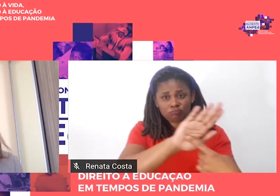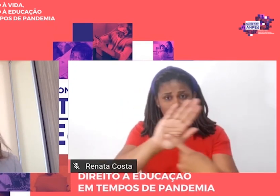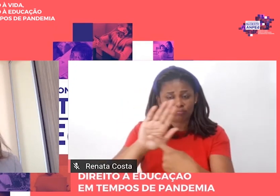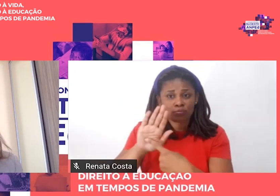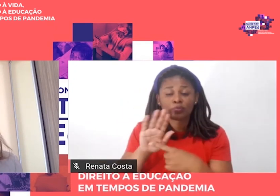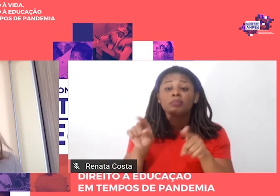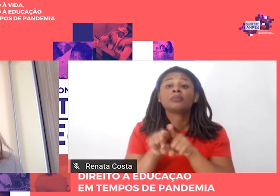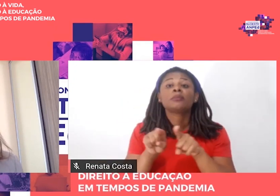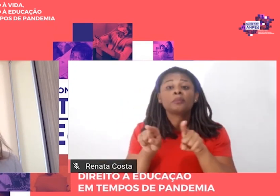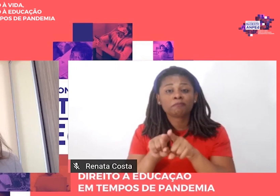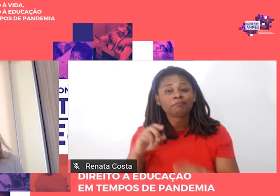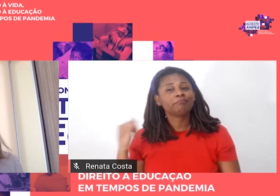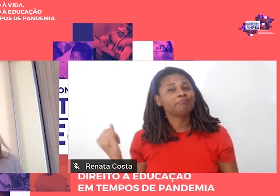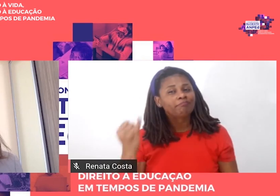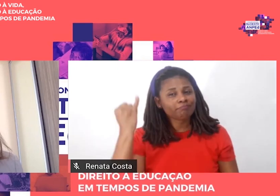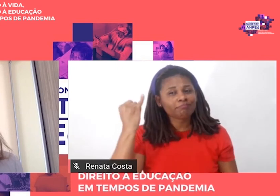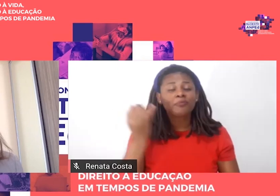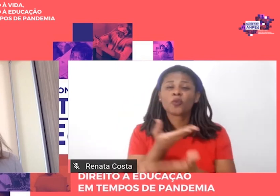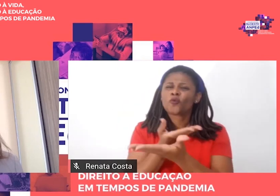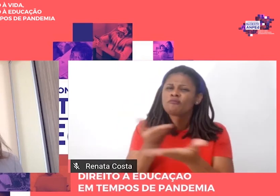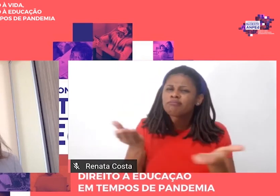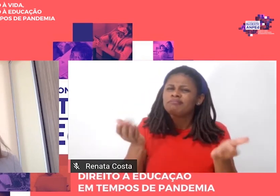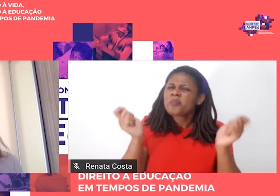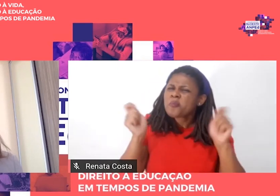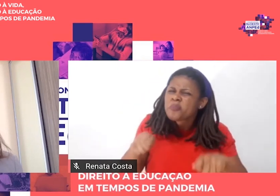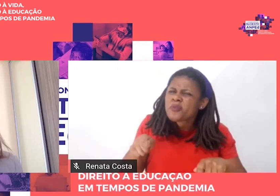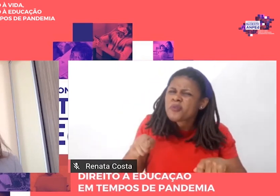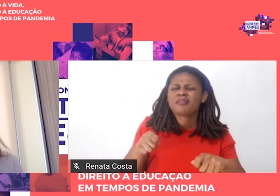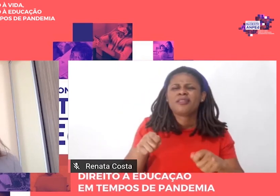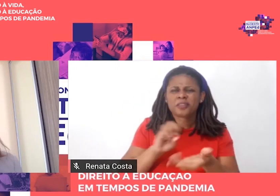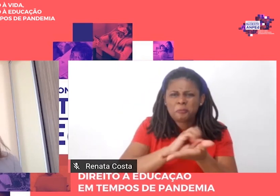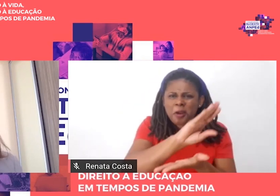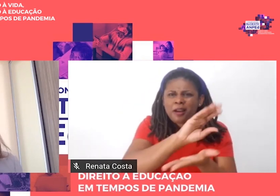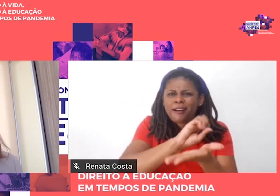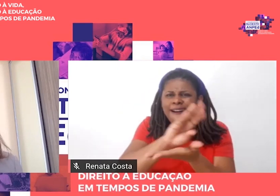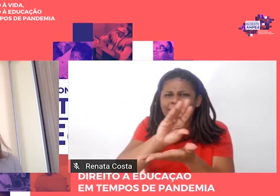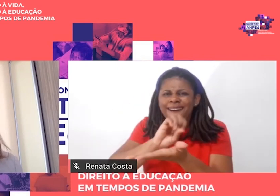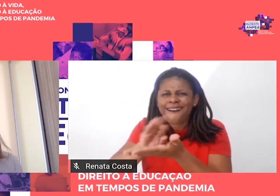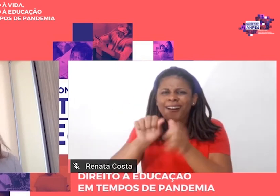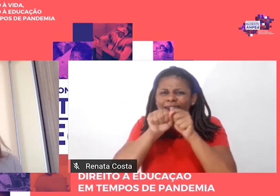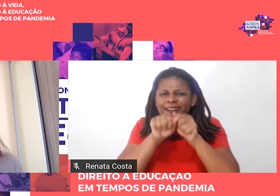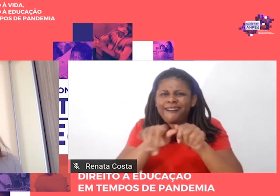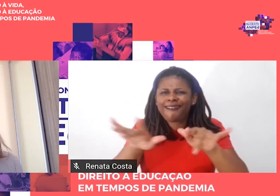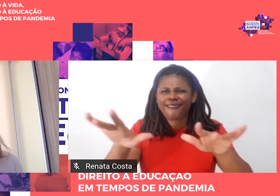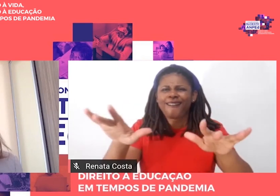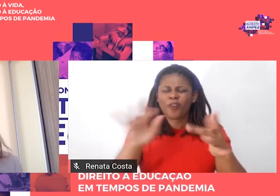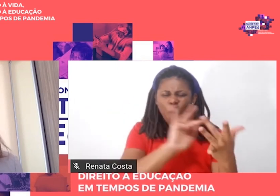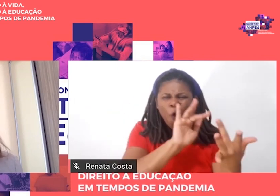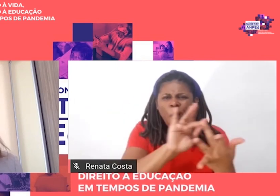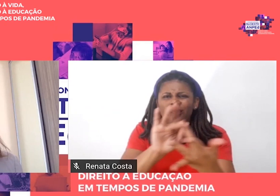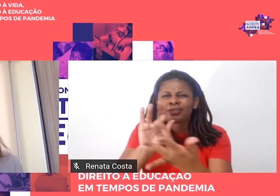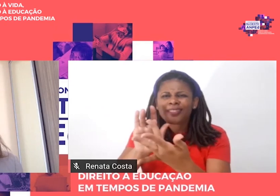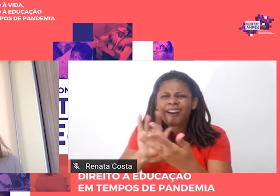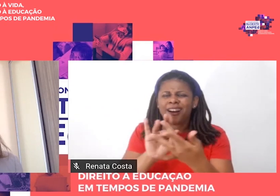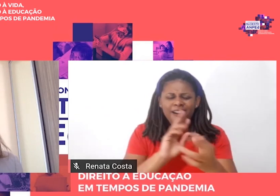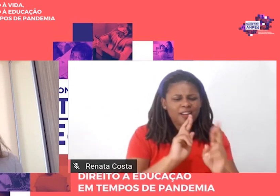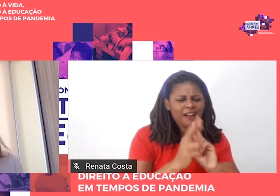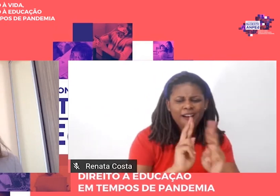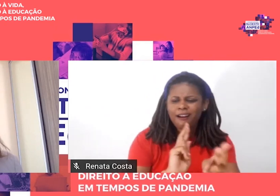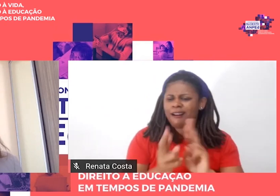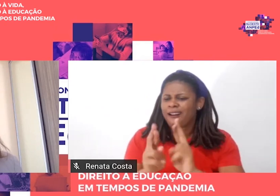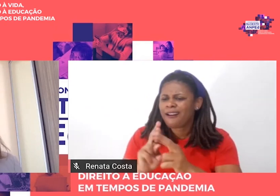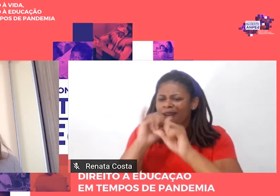importantíssimo que vocês possam divulgar e partilhar entre os seus contatos e para toda a nossa comunidade